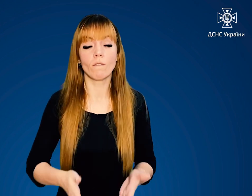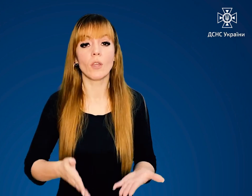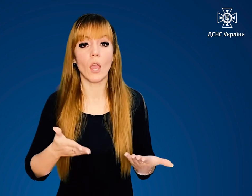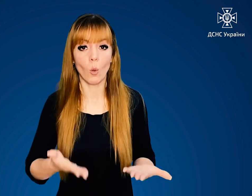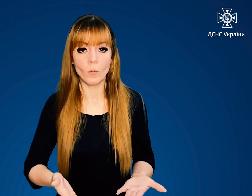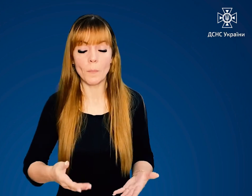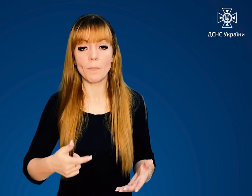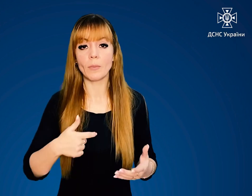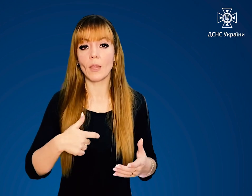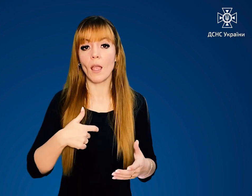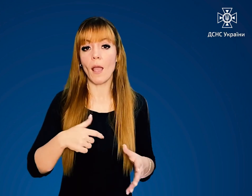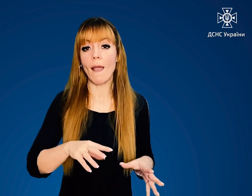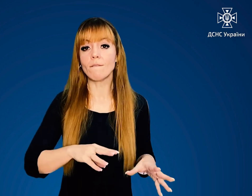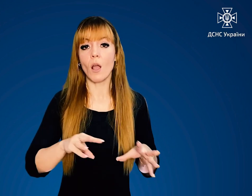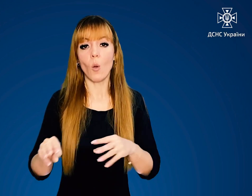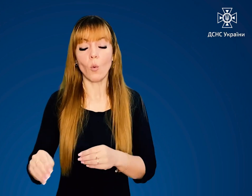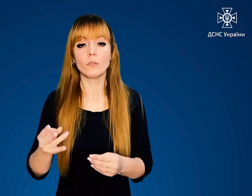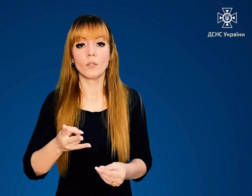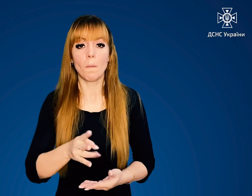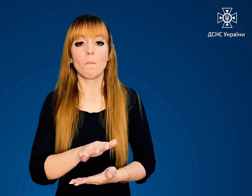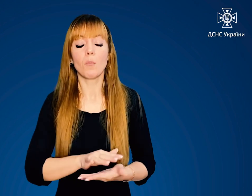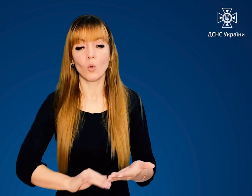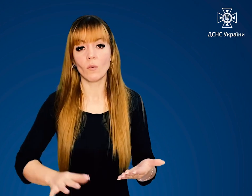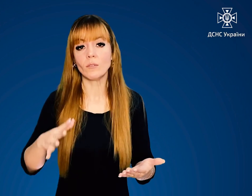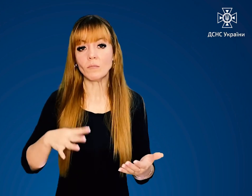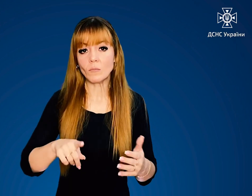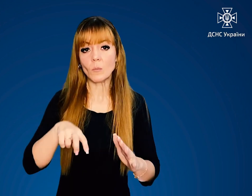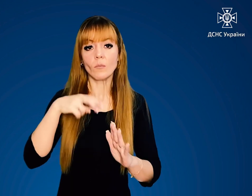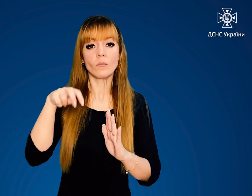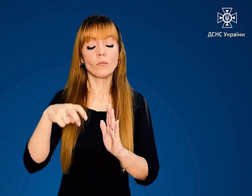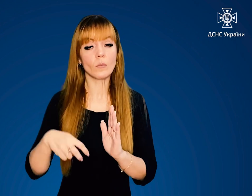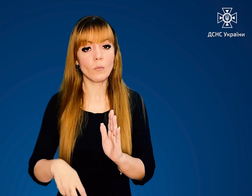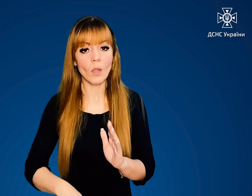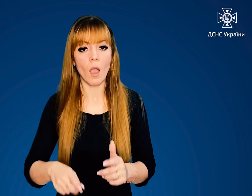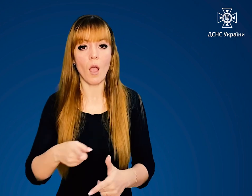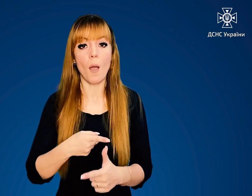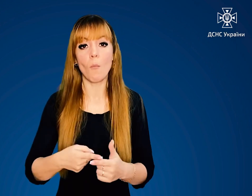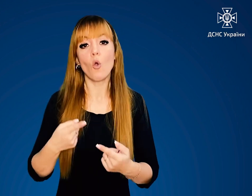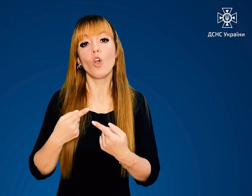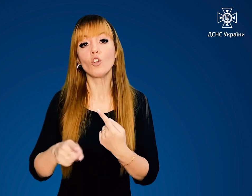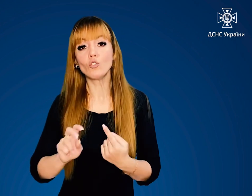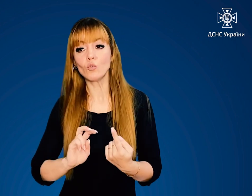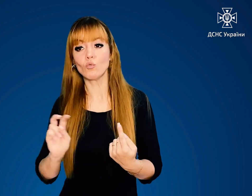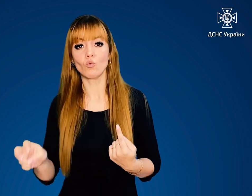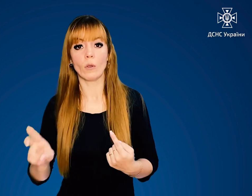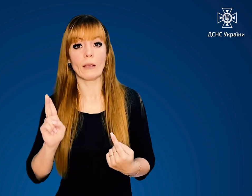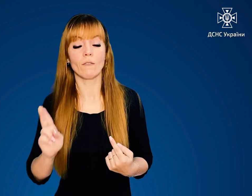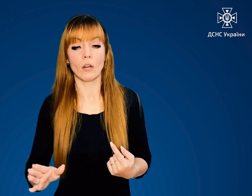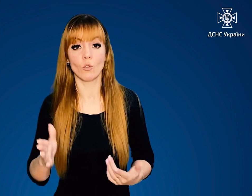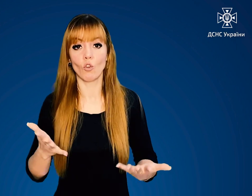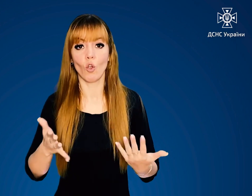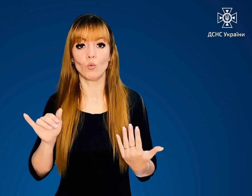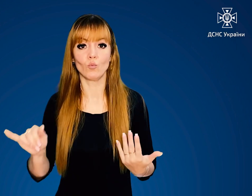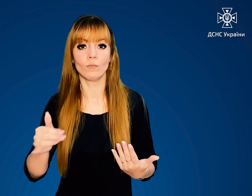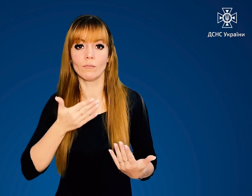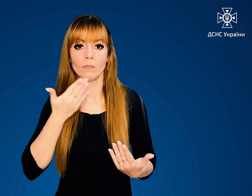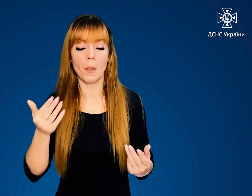евакуацію потрібно продовжувати по сходових клітках або через іншу квартиру, якщо там немає вогню.